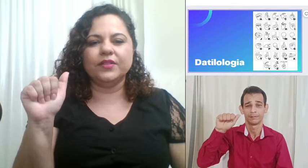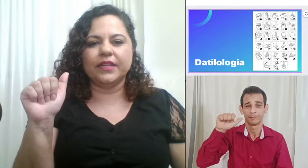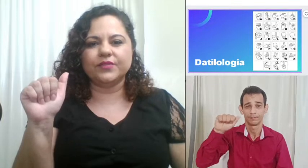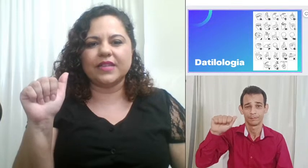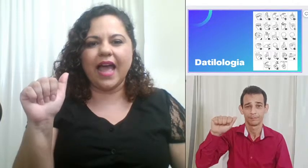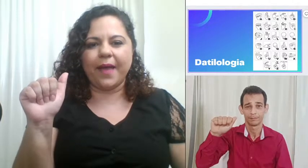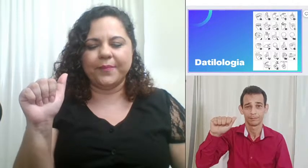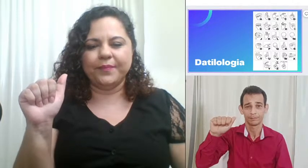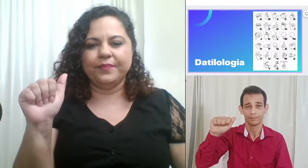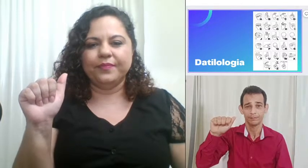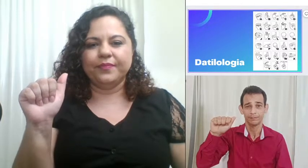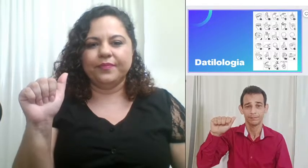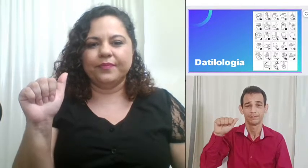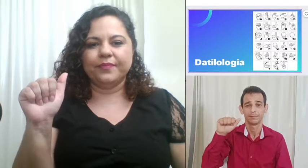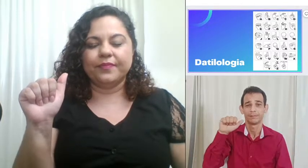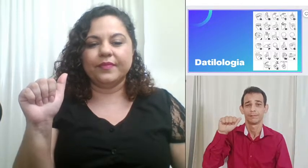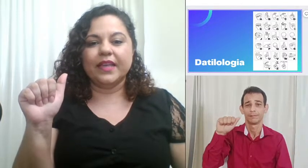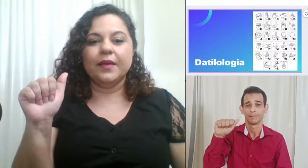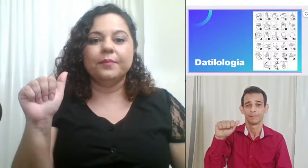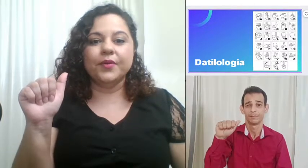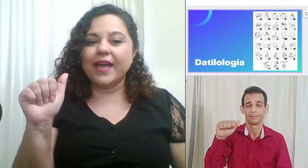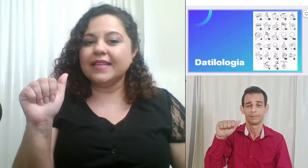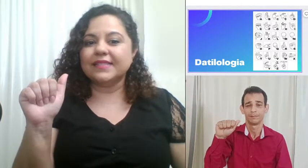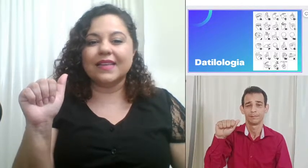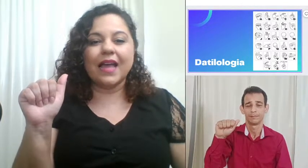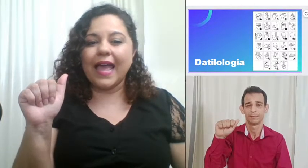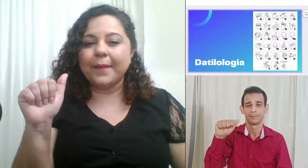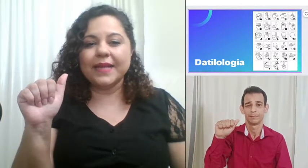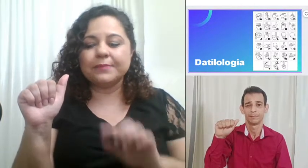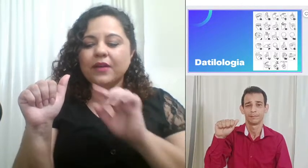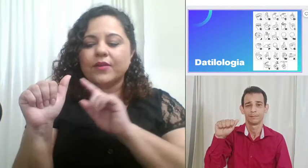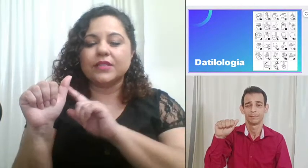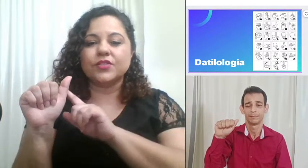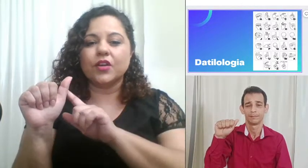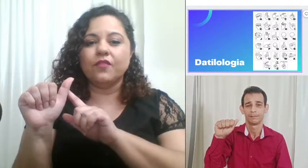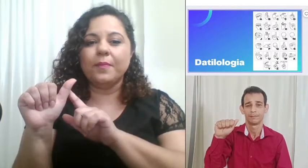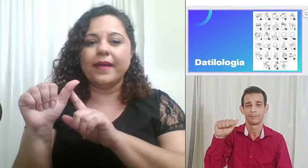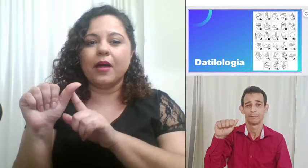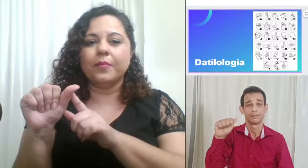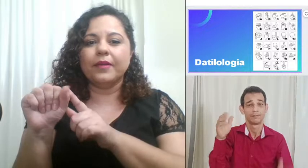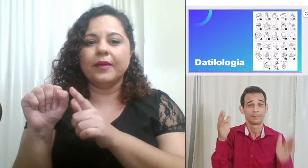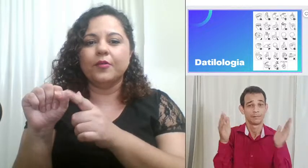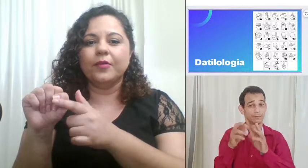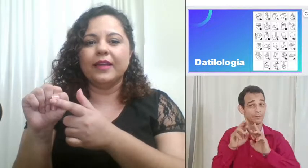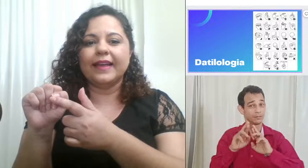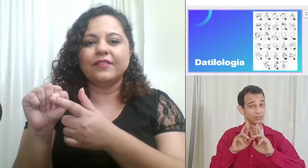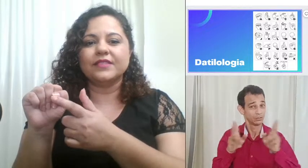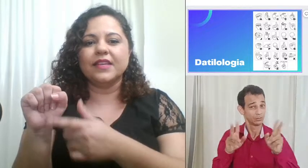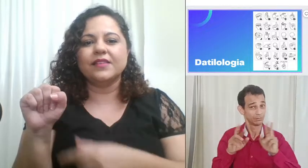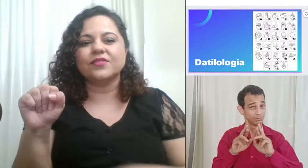dedos A para o S é a mesma coisa só que eu vou pegar o polegar e fazer isso